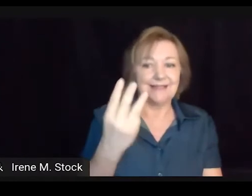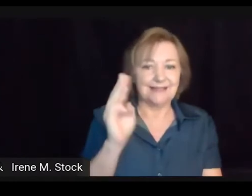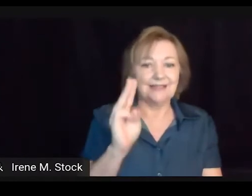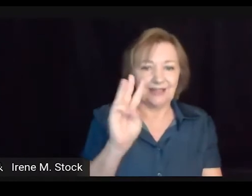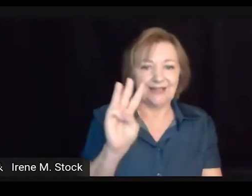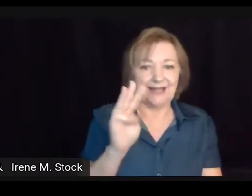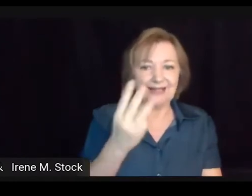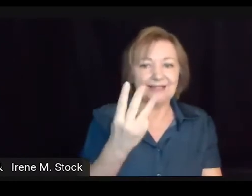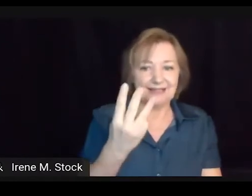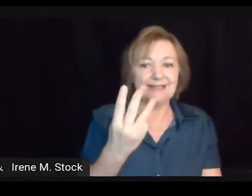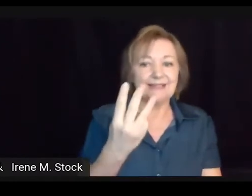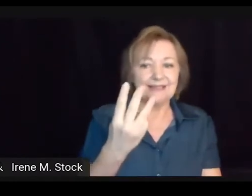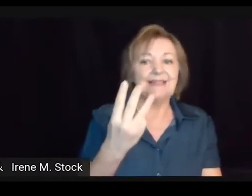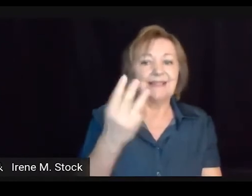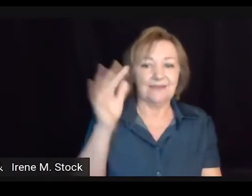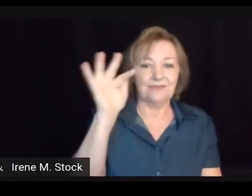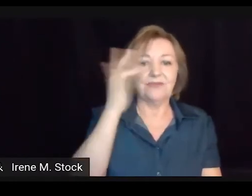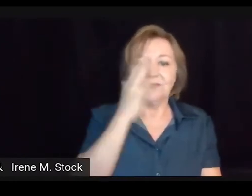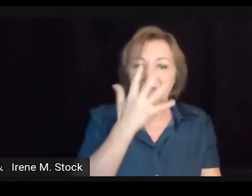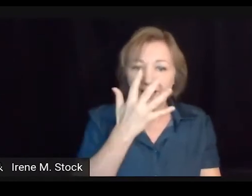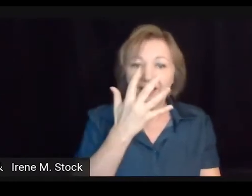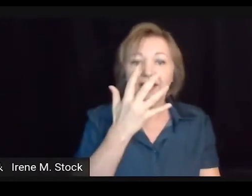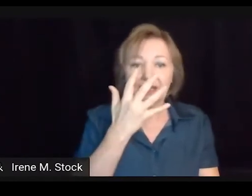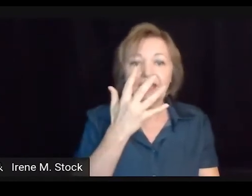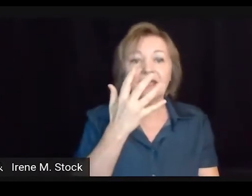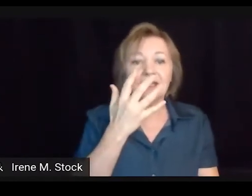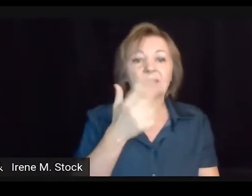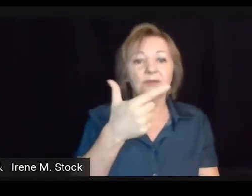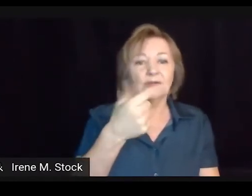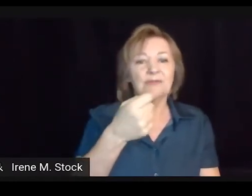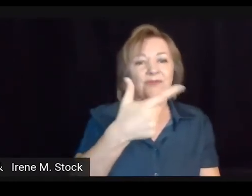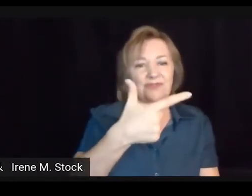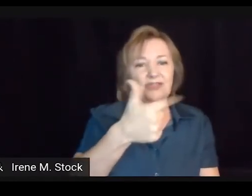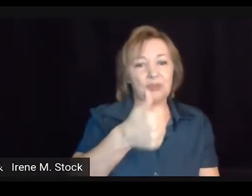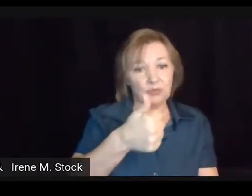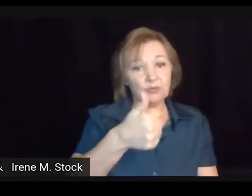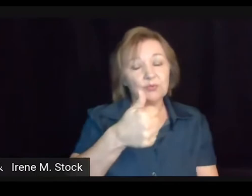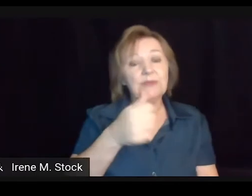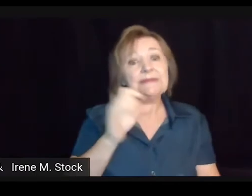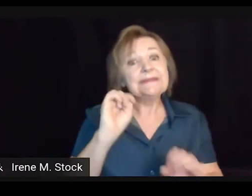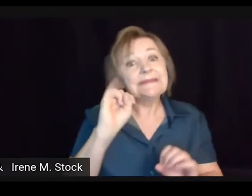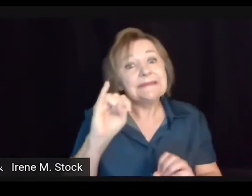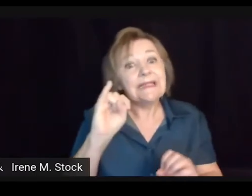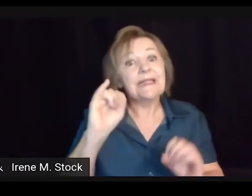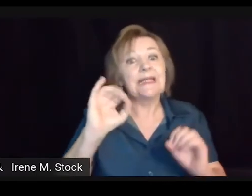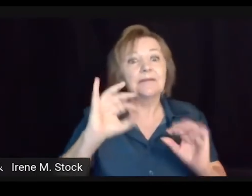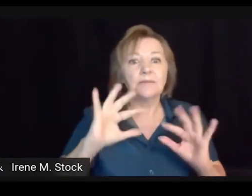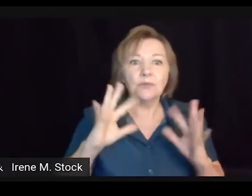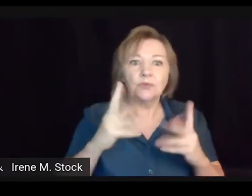Dia 3 de fevereiro de 2021.